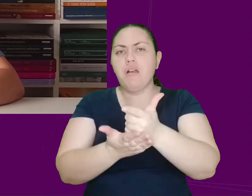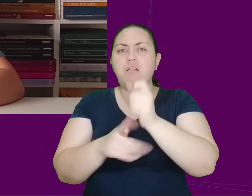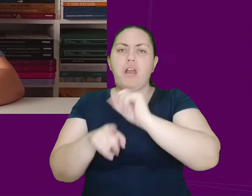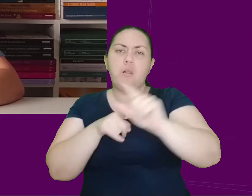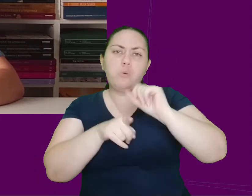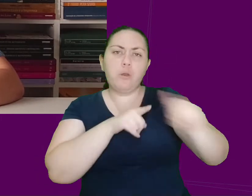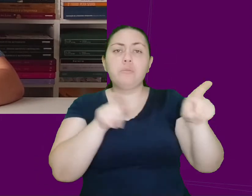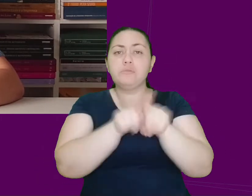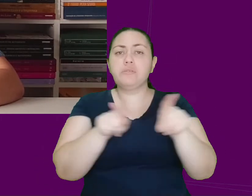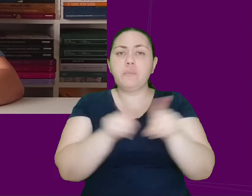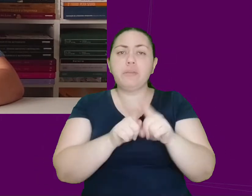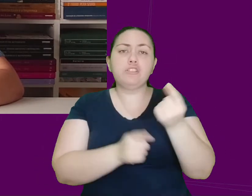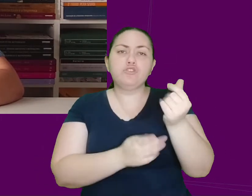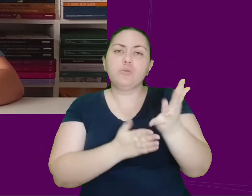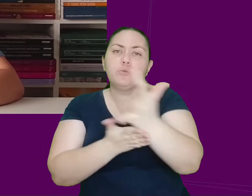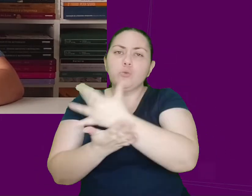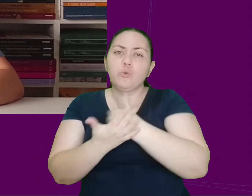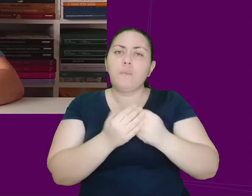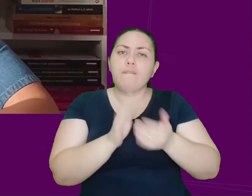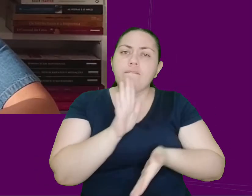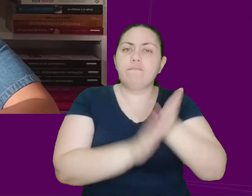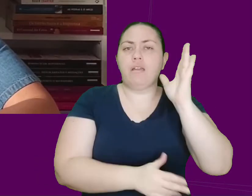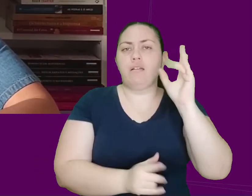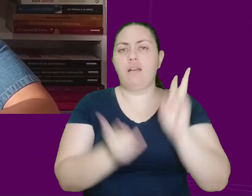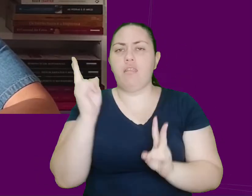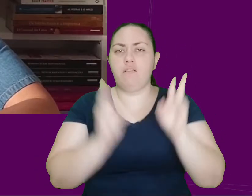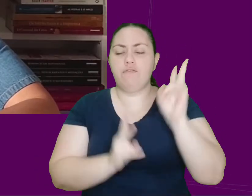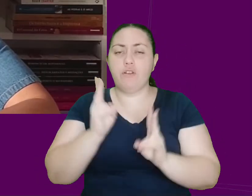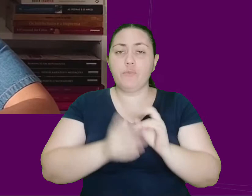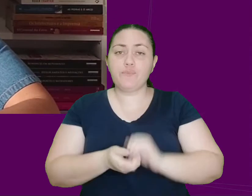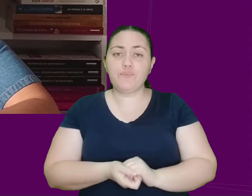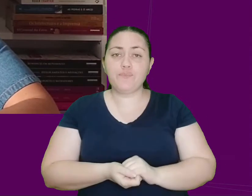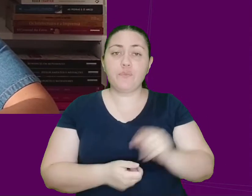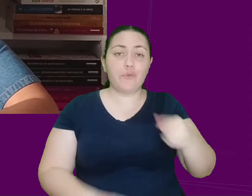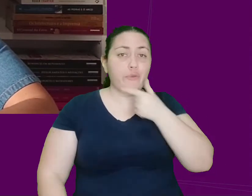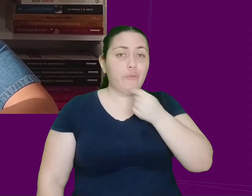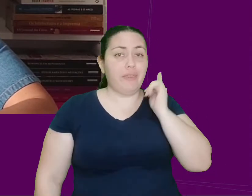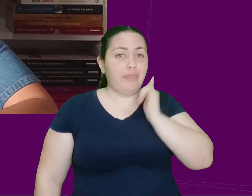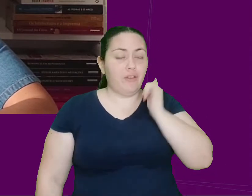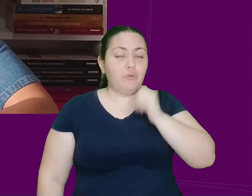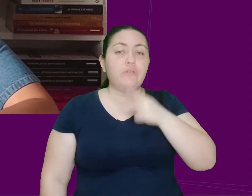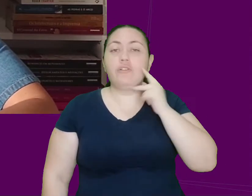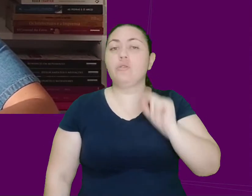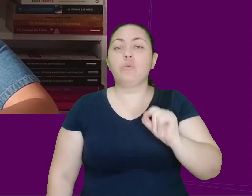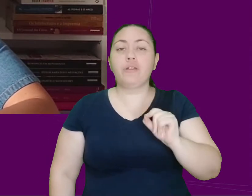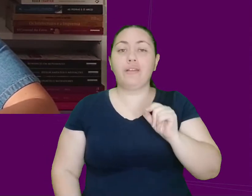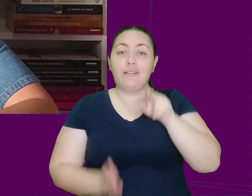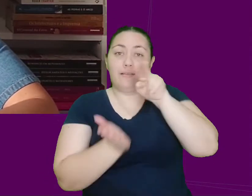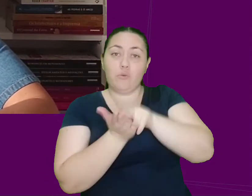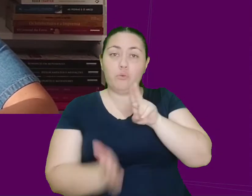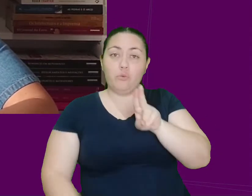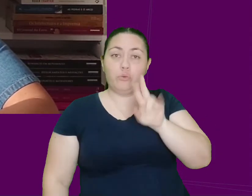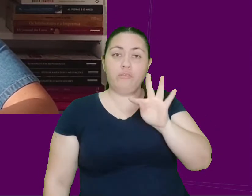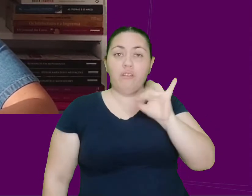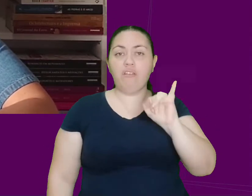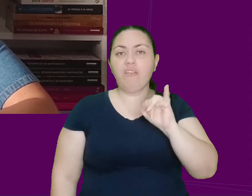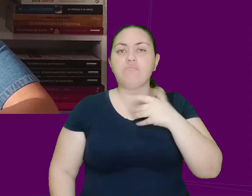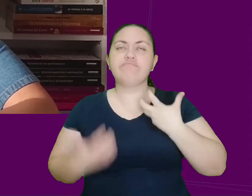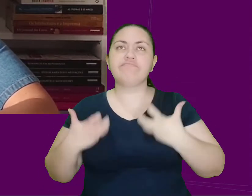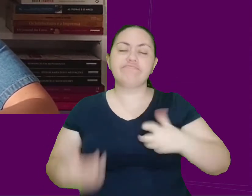mesmo juntar dinheiro para o carnaval. O narrador relata que o tempo na UTI era muito pedioso e solitário, pois ele não conseguia ler,